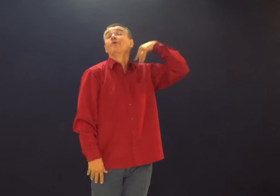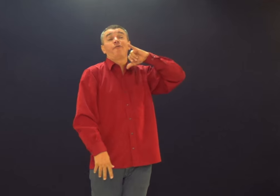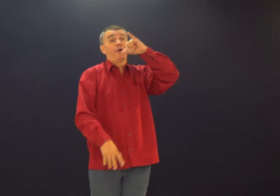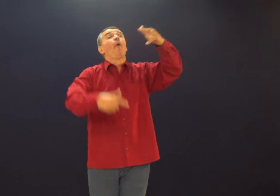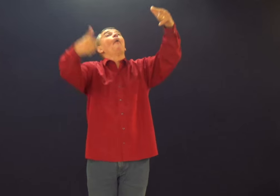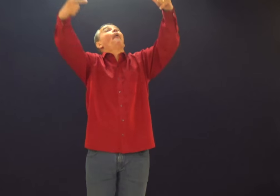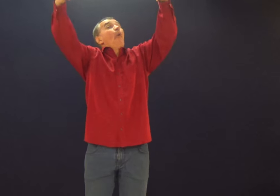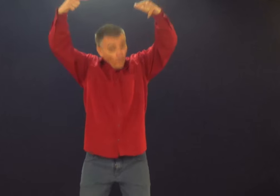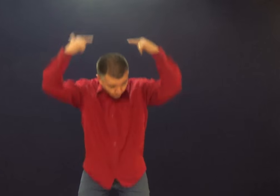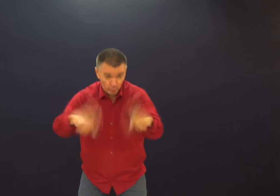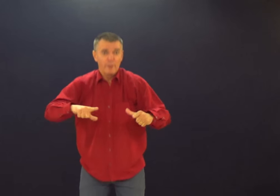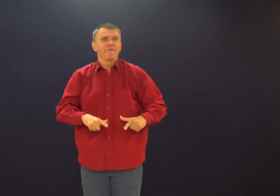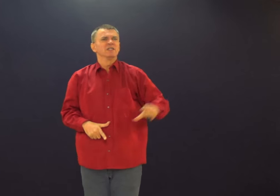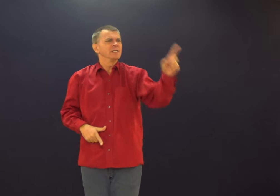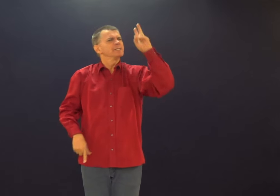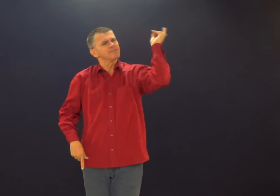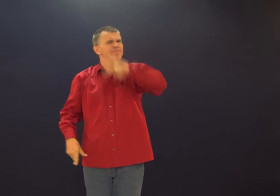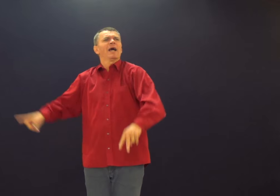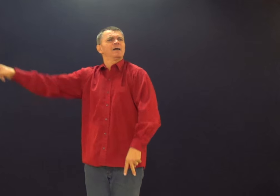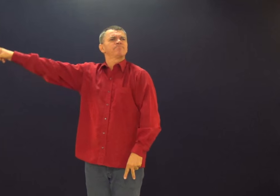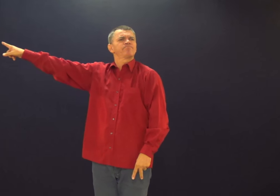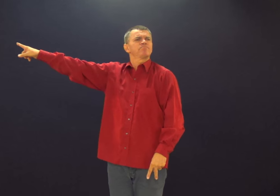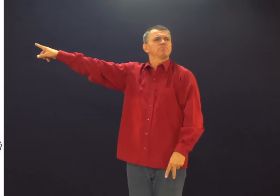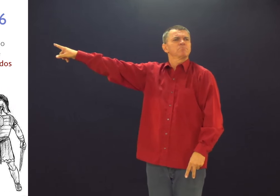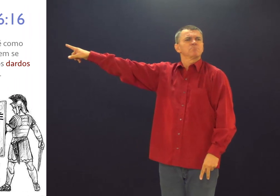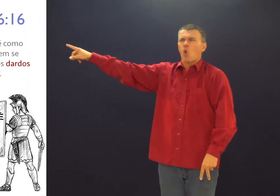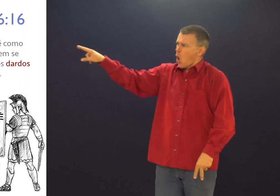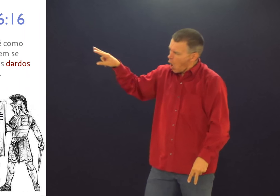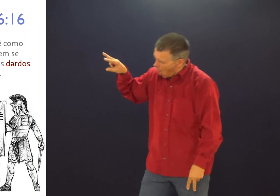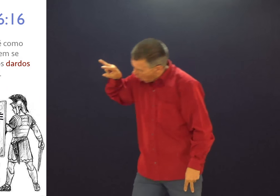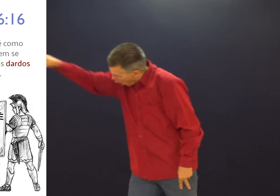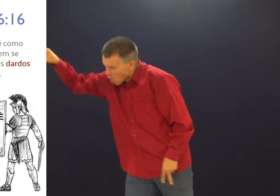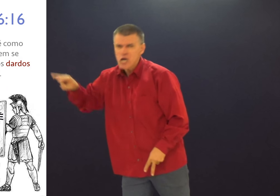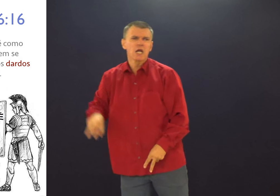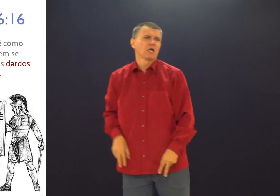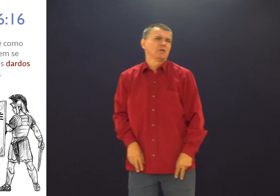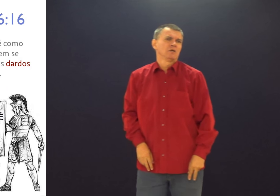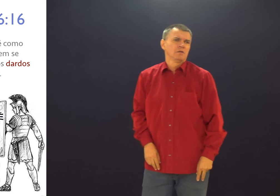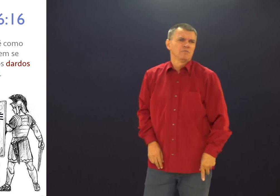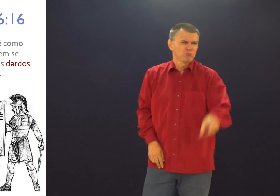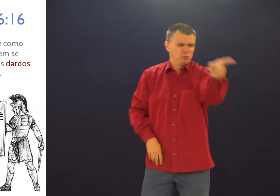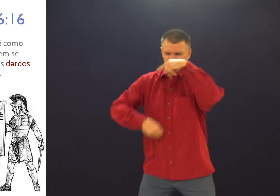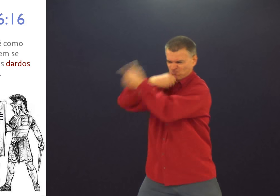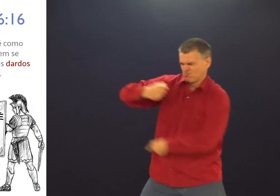Isso eu já falei pra vocês e eu vou falar de novo. Professor, pra que vocês possam sempre lembrar disso.